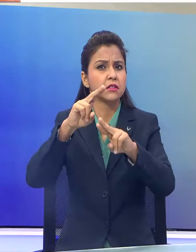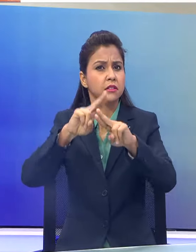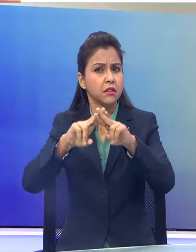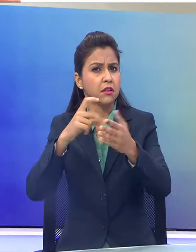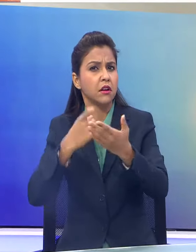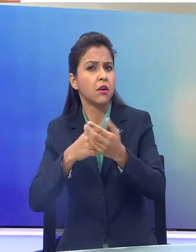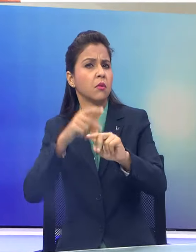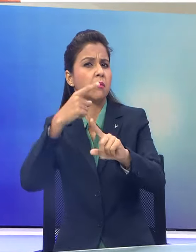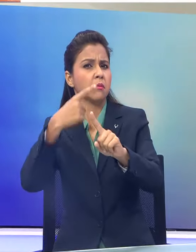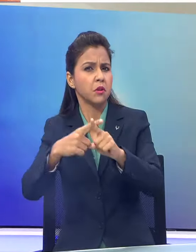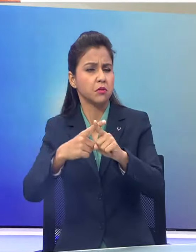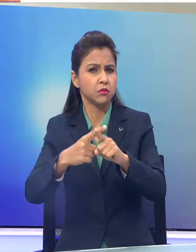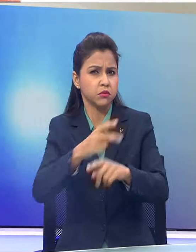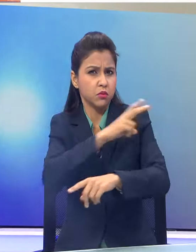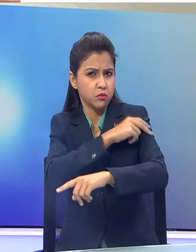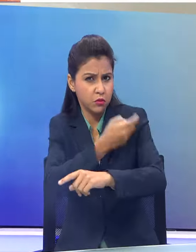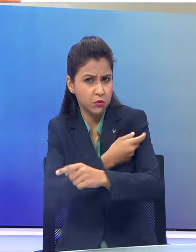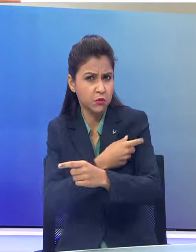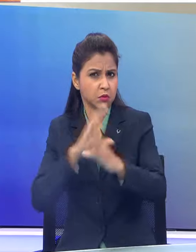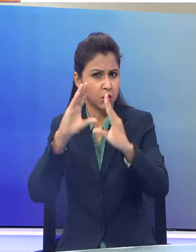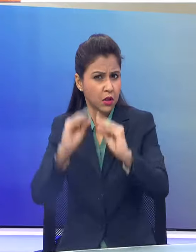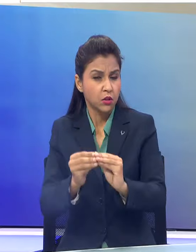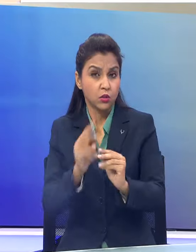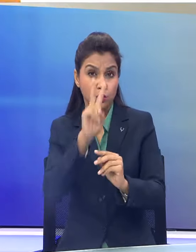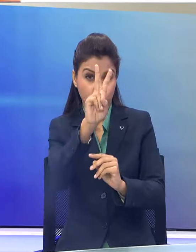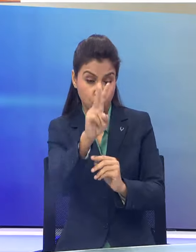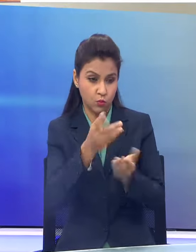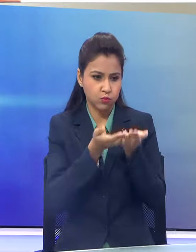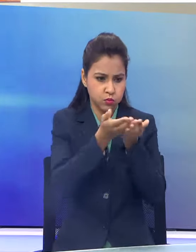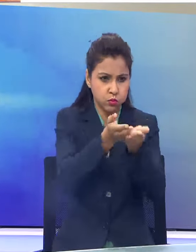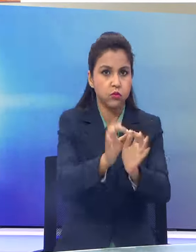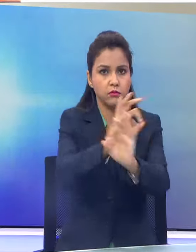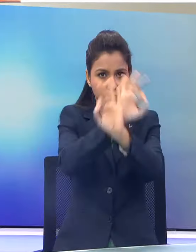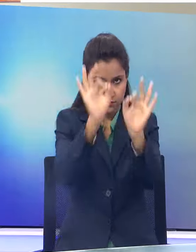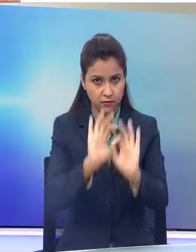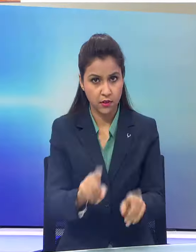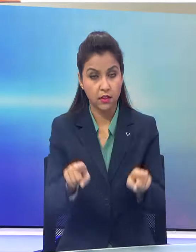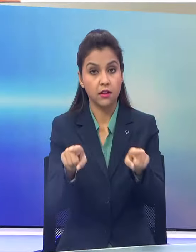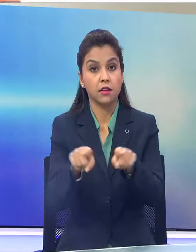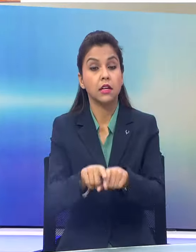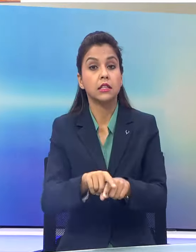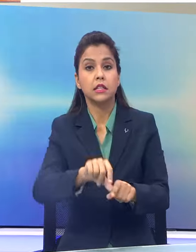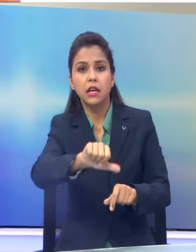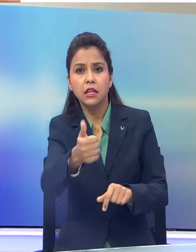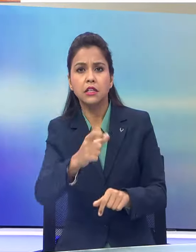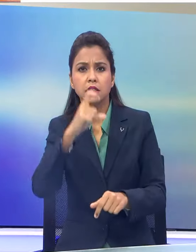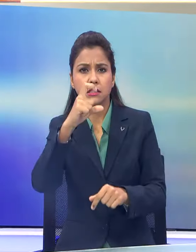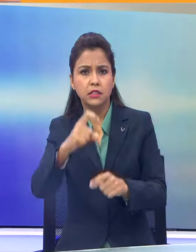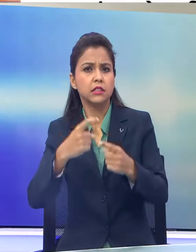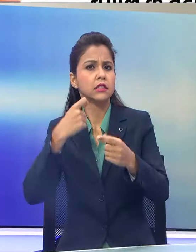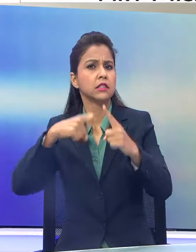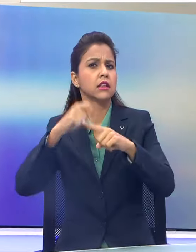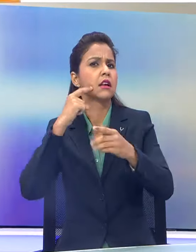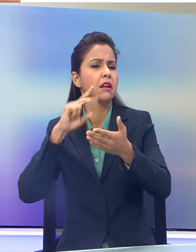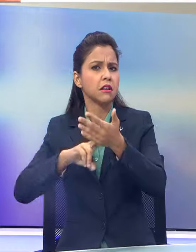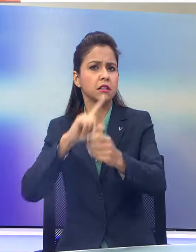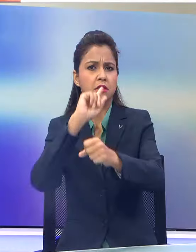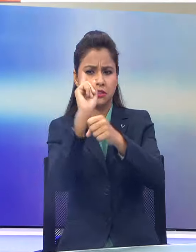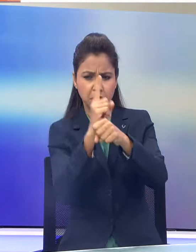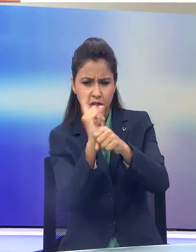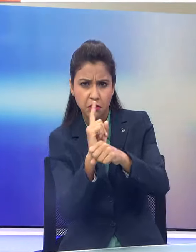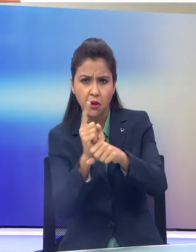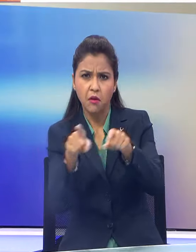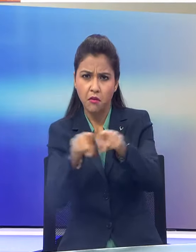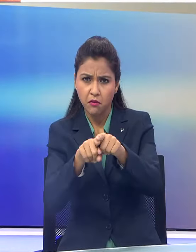और चिकित्सा अपूर्टी से लेस दो जहाजों को तयार किया है इसके अलावा सी किंग और चेतक हेलिकॉप्टरों के